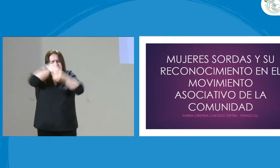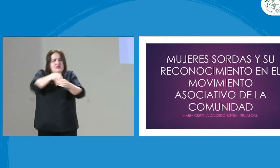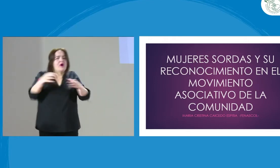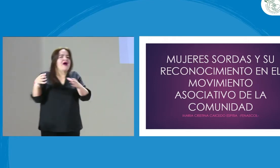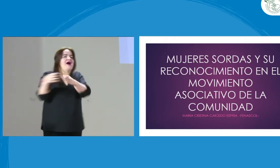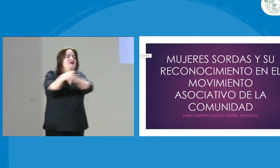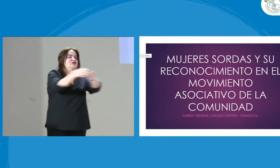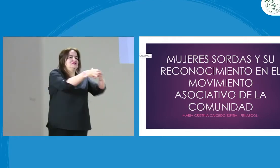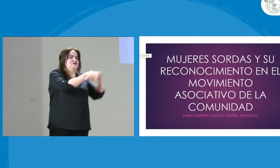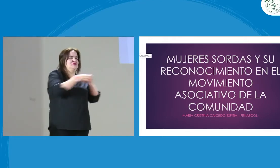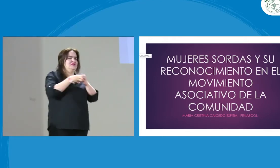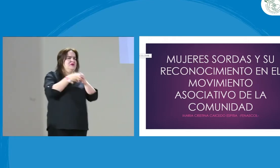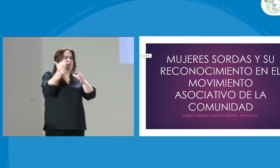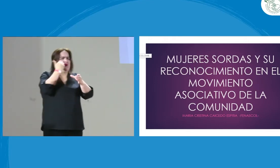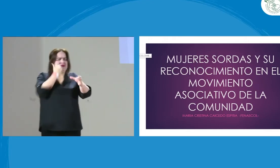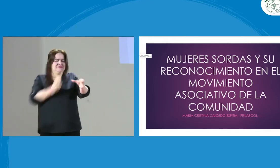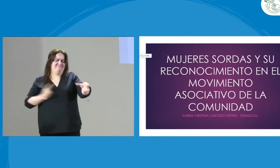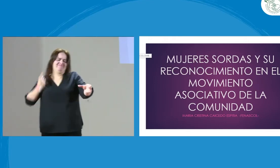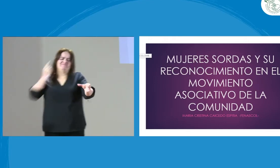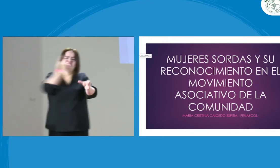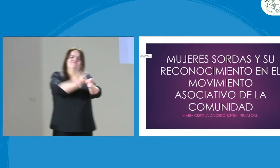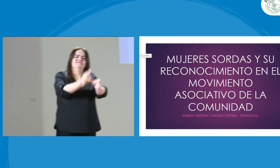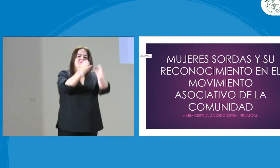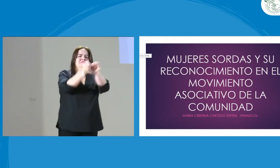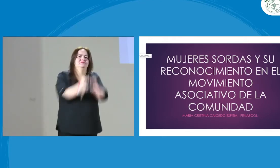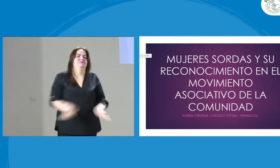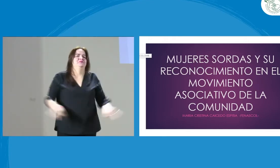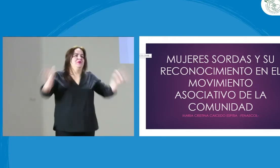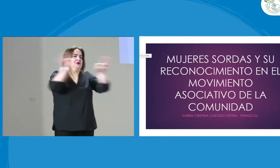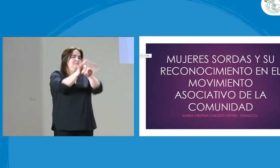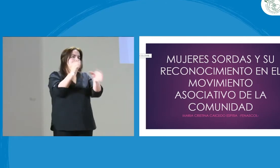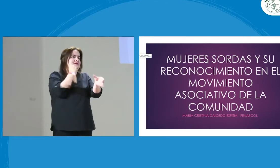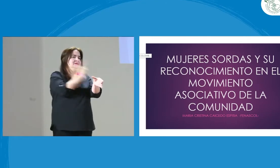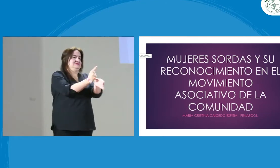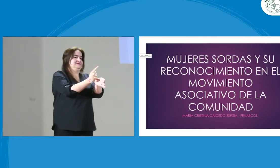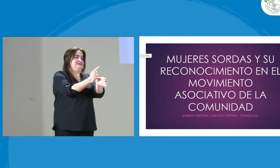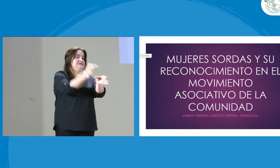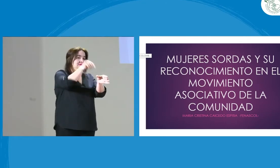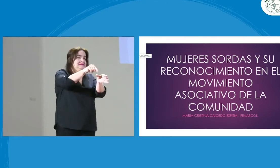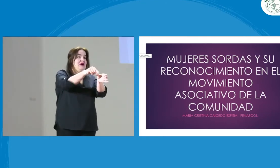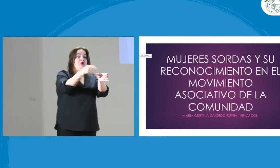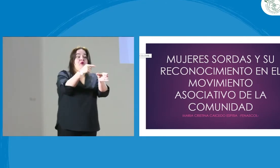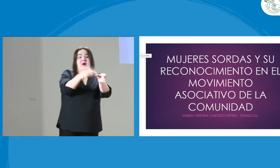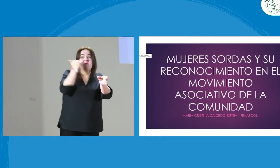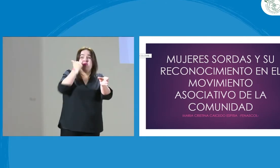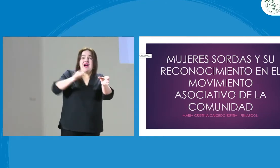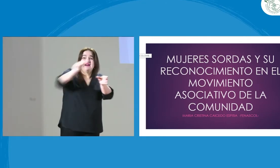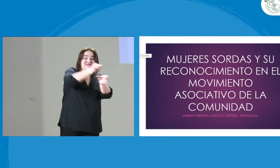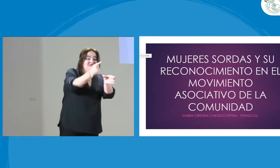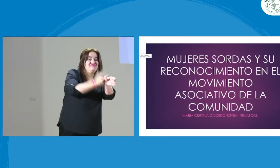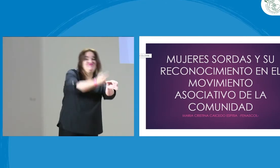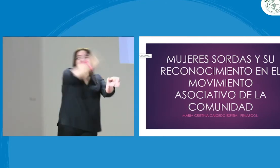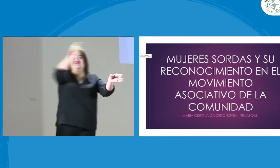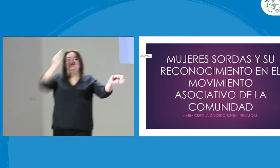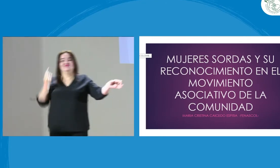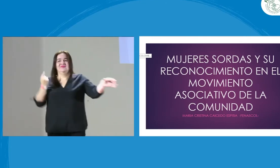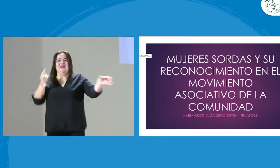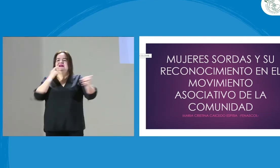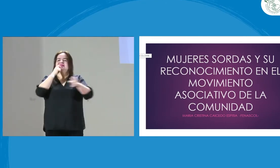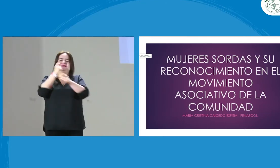Las mujeres sordas. También, cómo ha sido ese proceso de estar dentro de las diferentes asociaciones, participar de ellos.